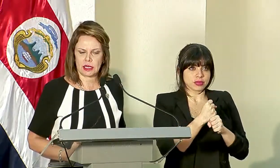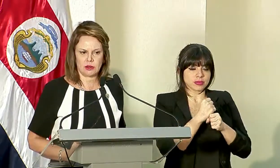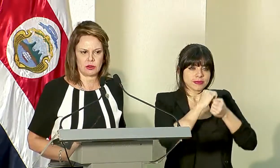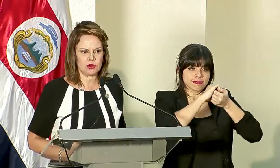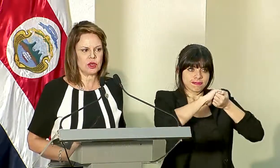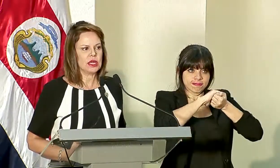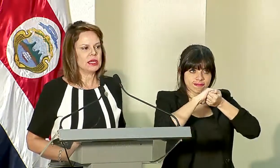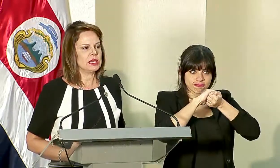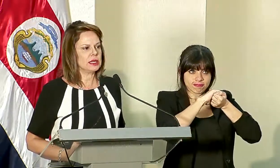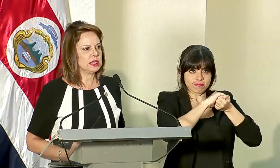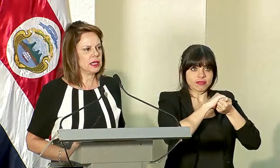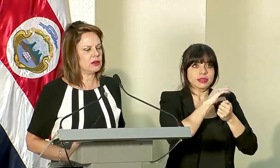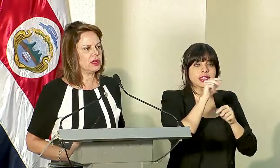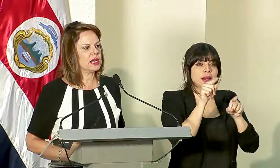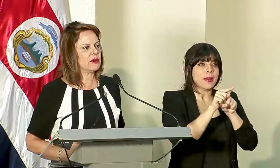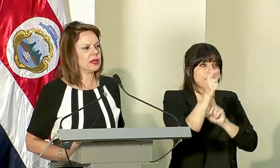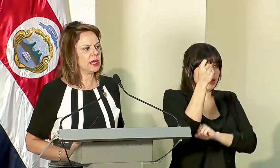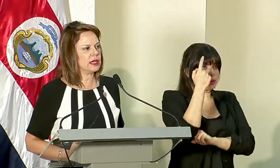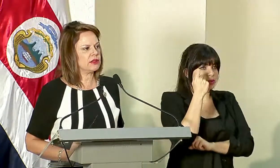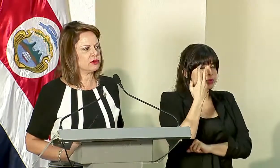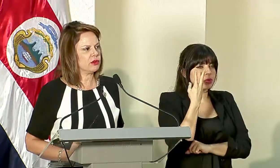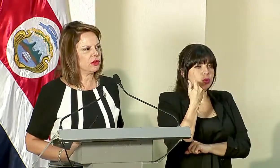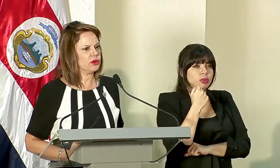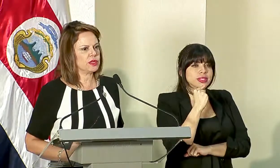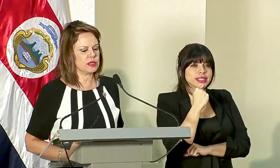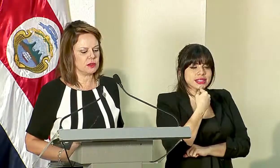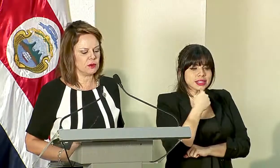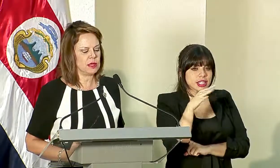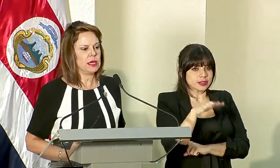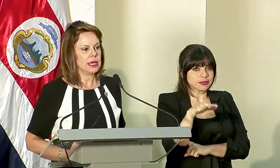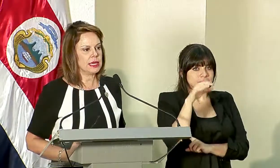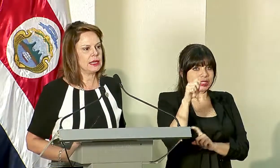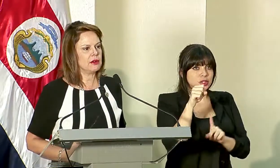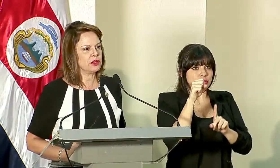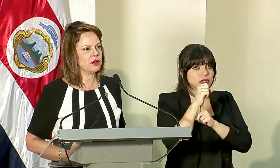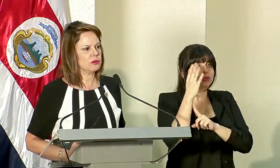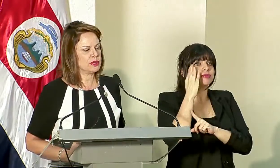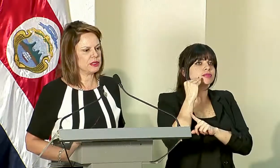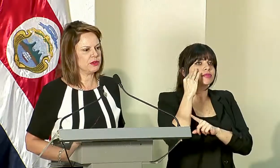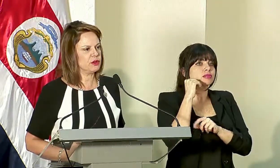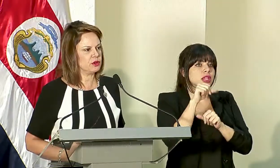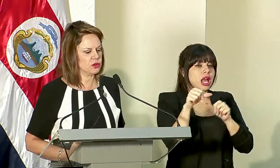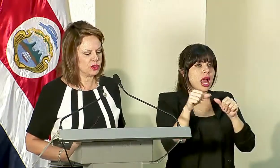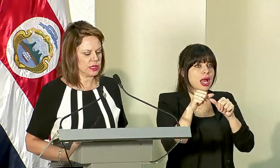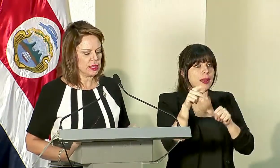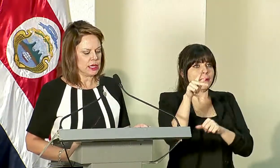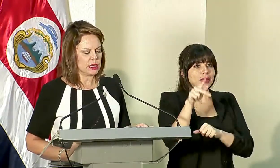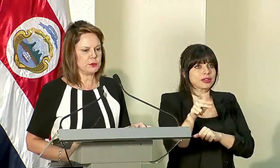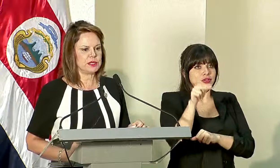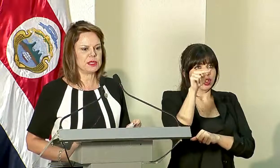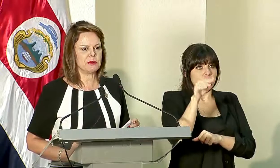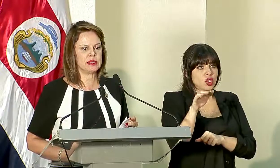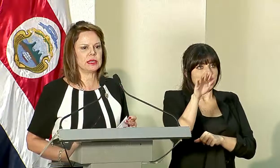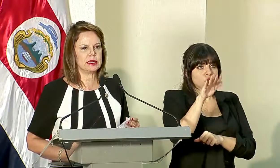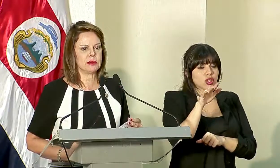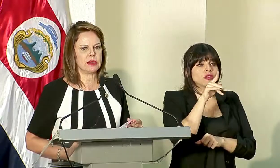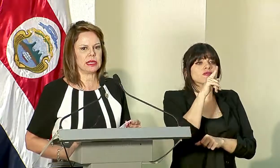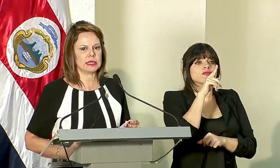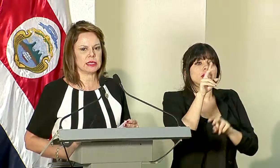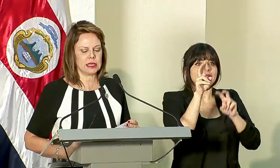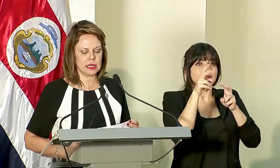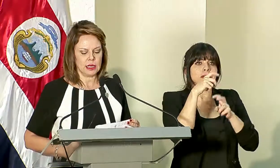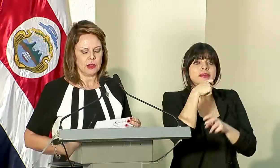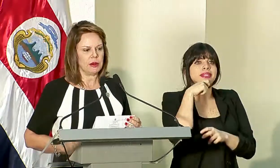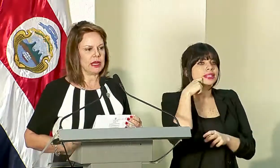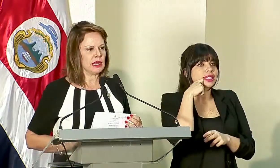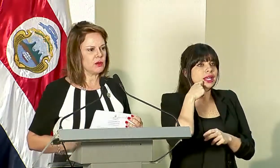solidarizándonos y entendiendo la gravedad de la situación que se vive en la región Pacífico Norte es precisamente el tema